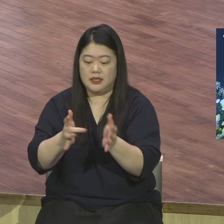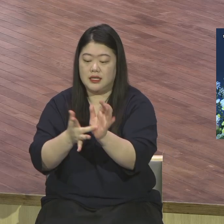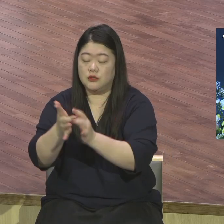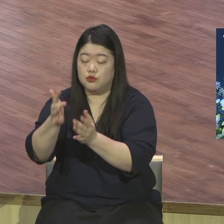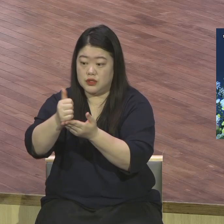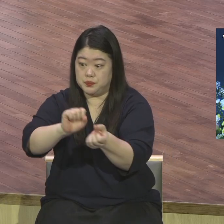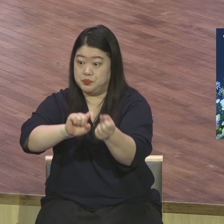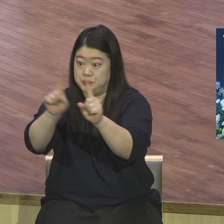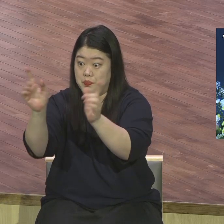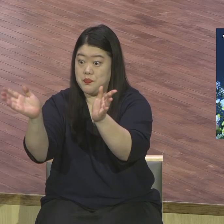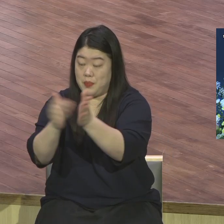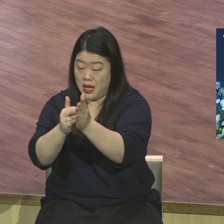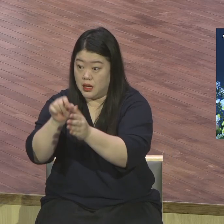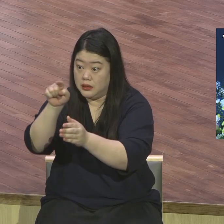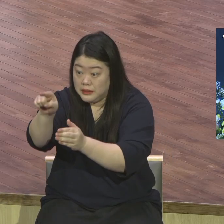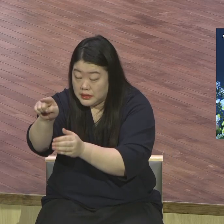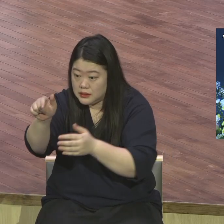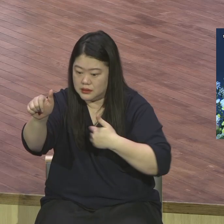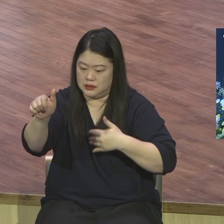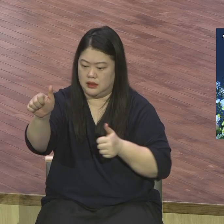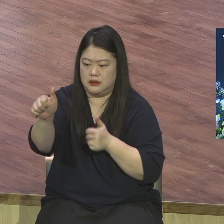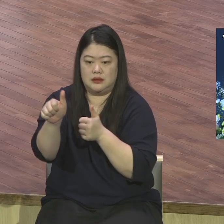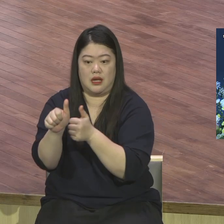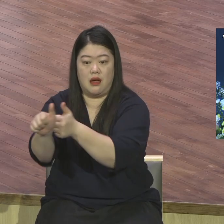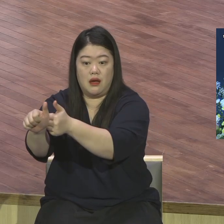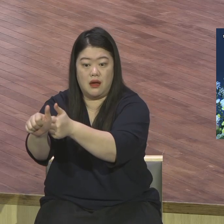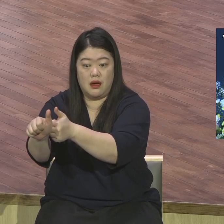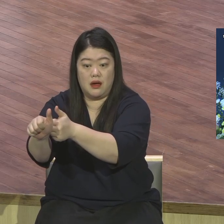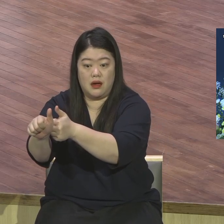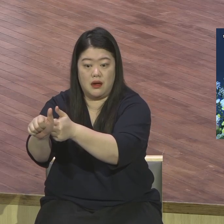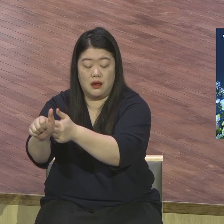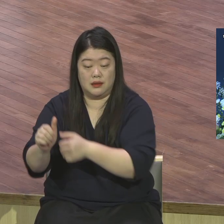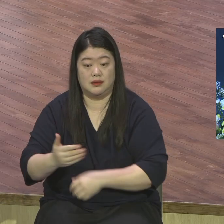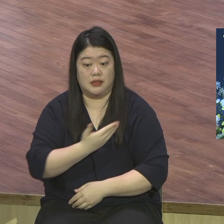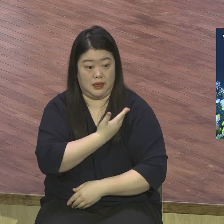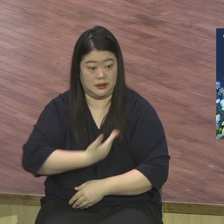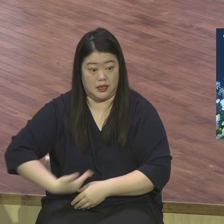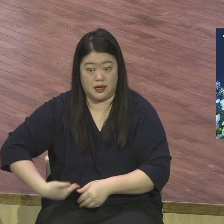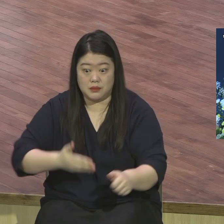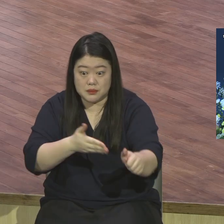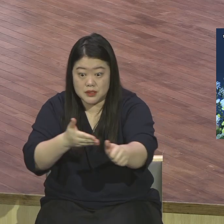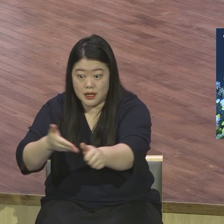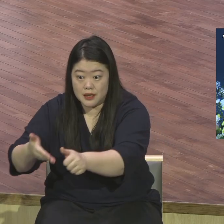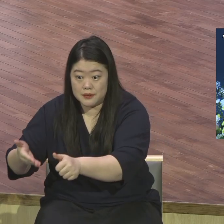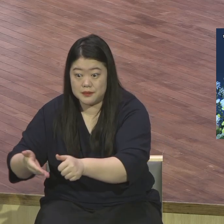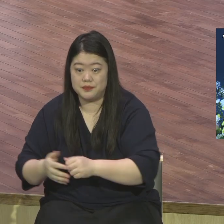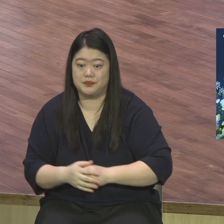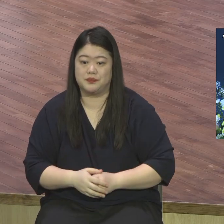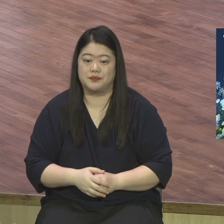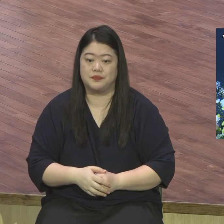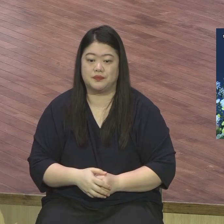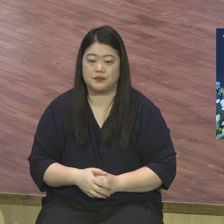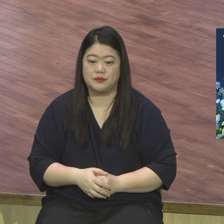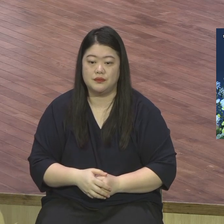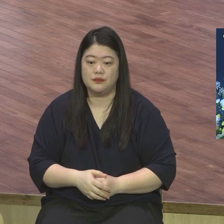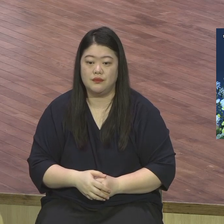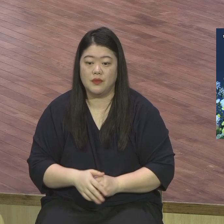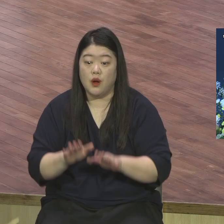부활의 주님을 증거하는 제자 예원계 모든 승도는 오늘 말씀을 통해서 부활의 주를 따르는